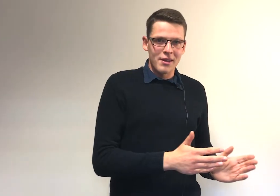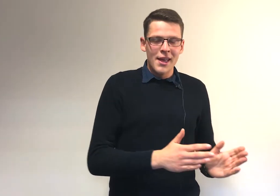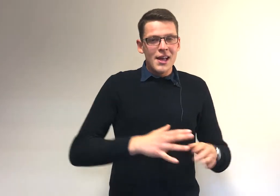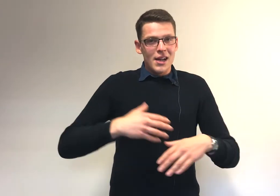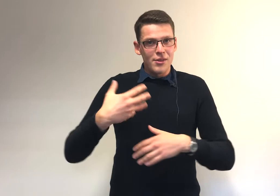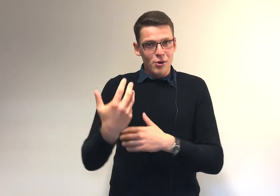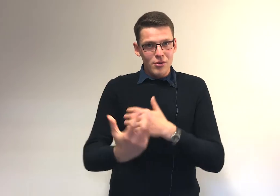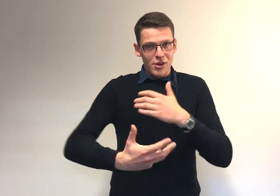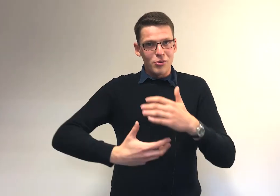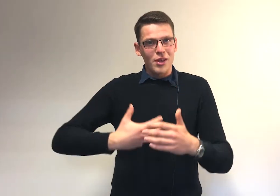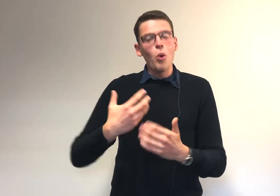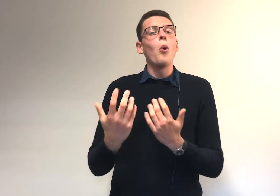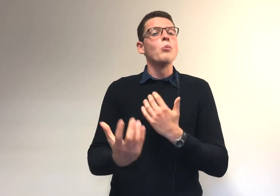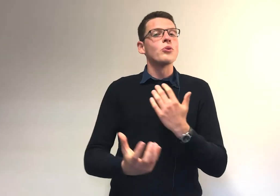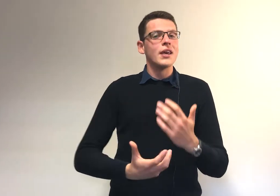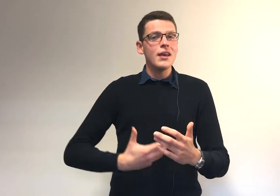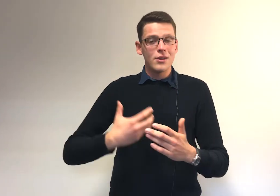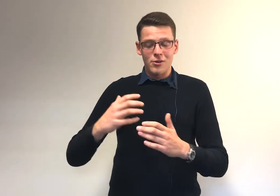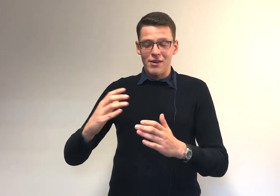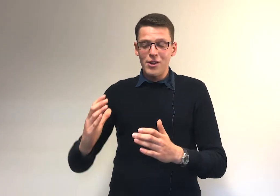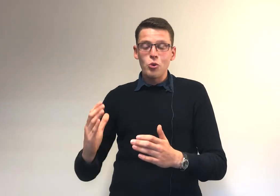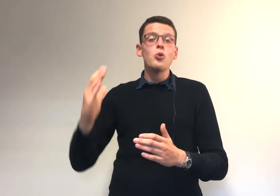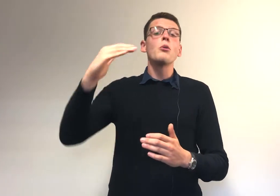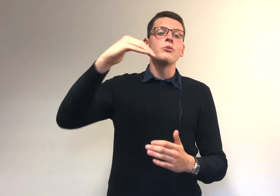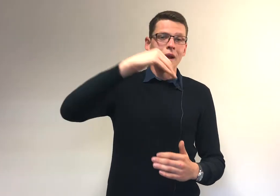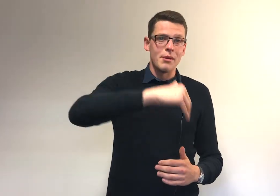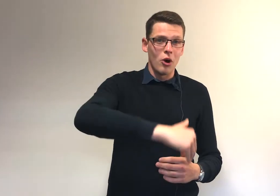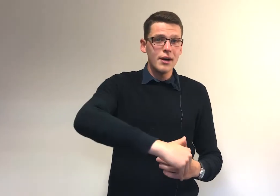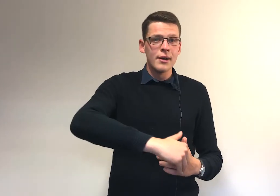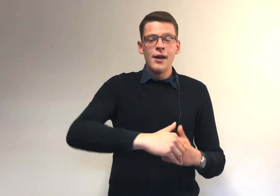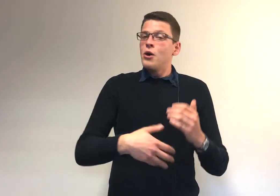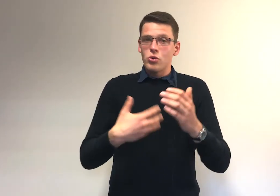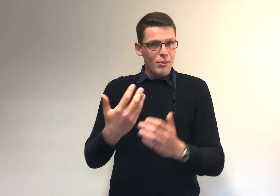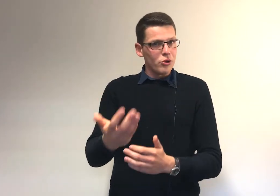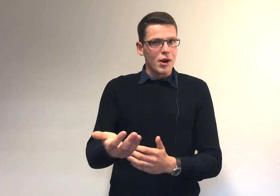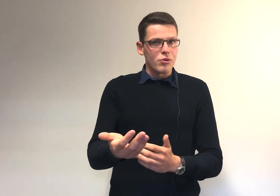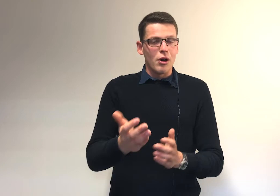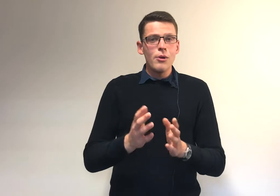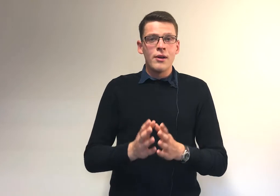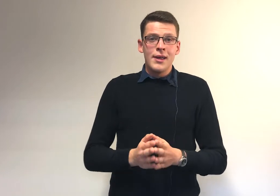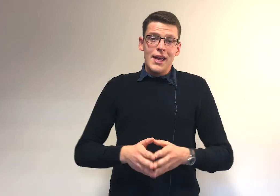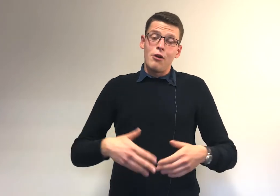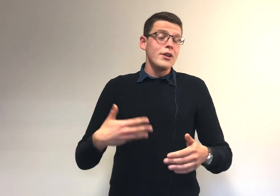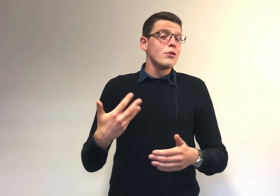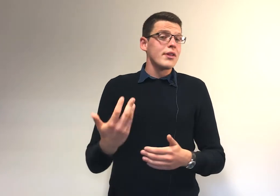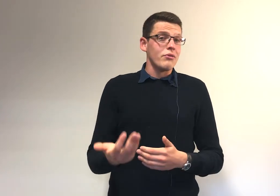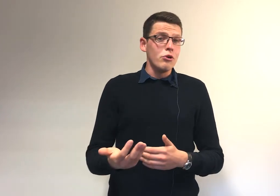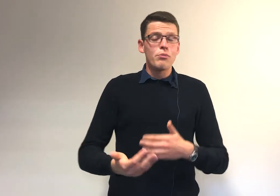Les sciences de l'éducation ont montré qu'il y avait une courbe de la mémoire qu'on abordera ensemble. Et en fait, le cerveau, pour